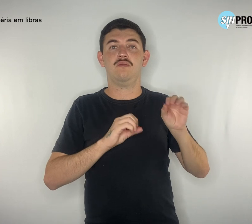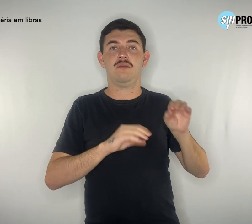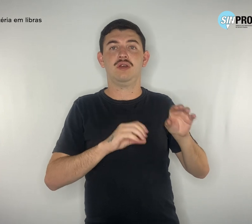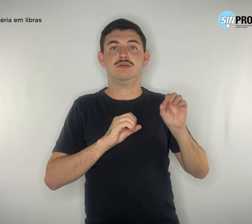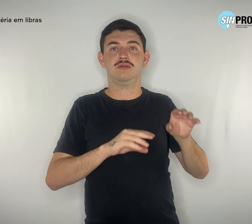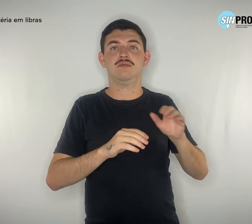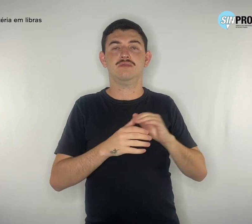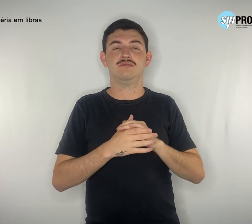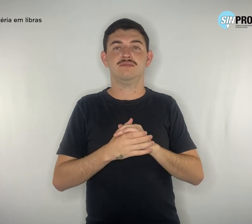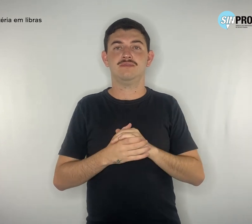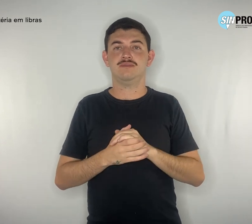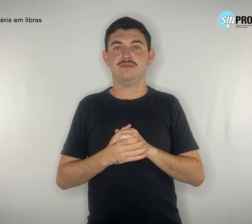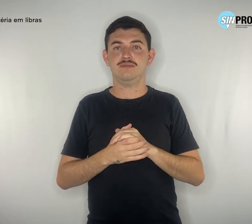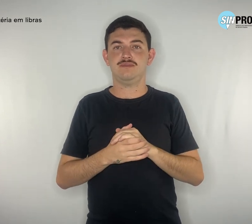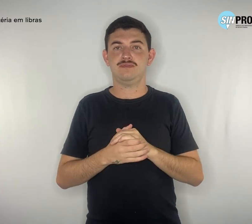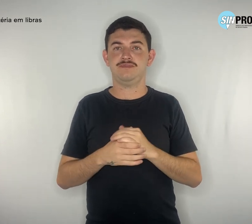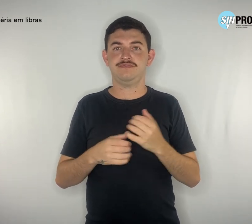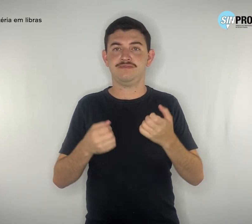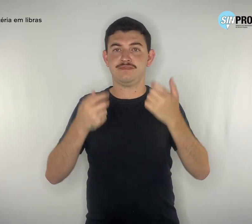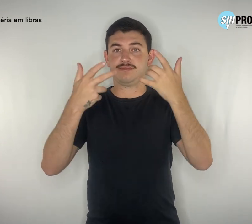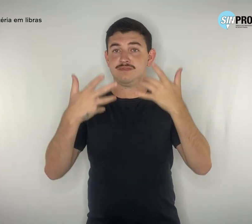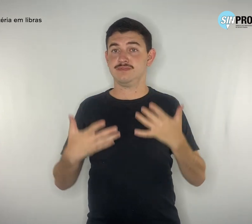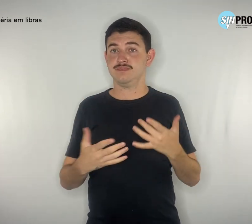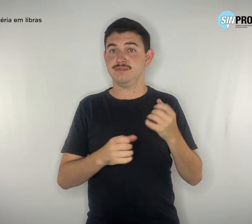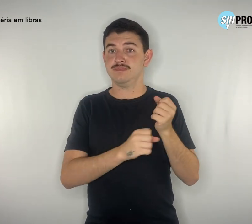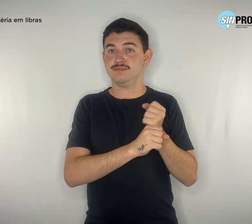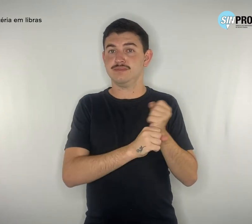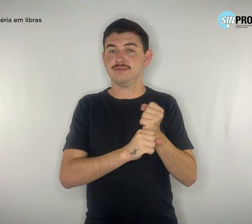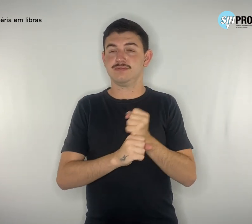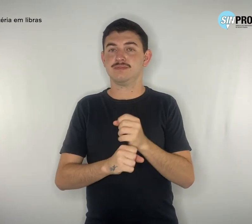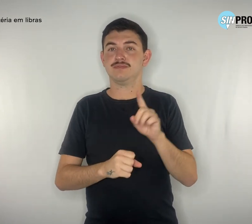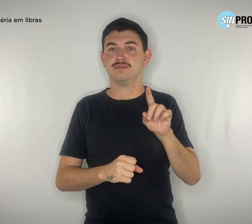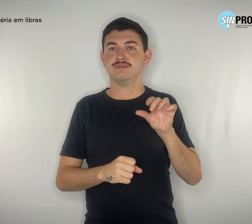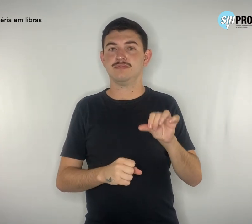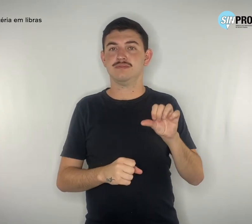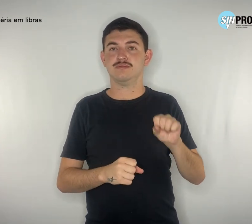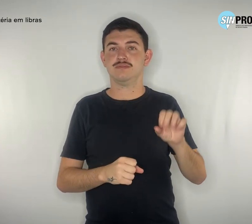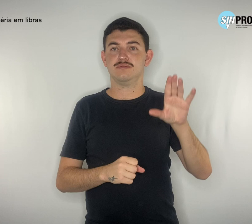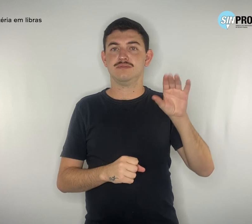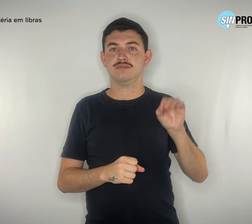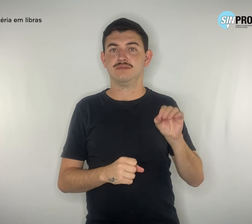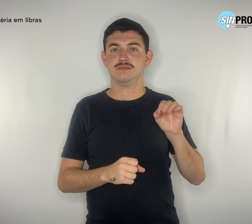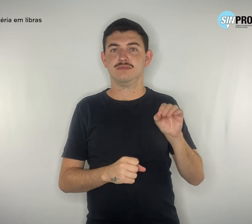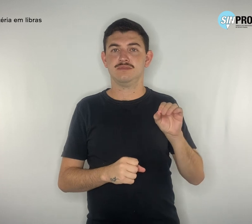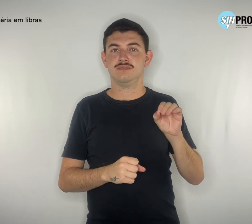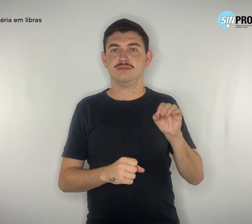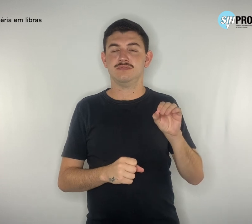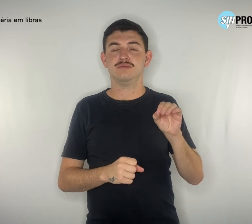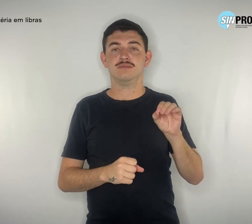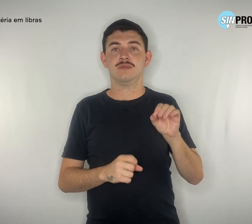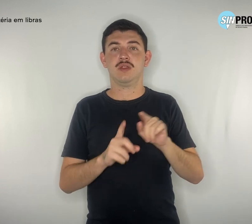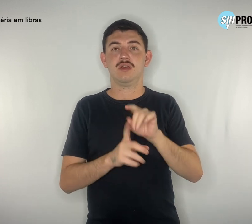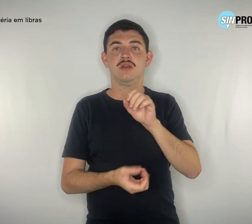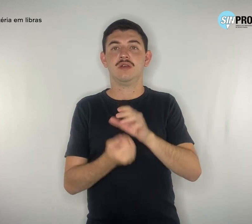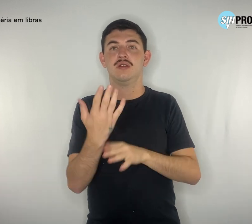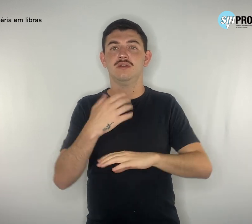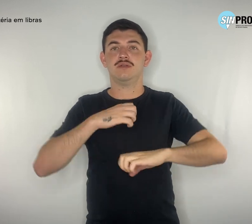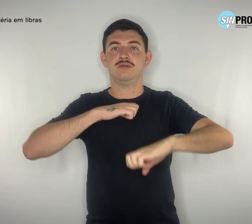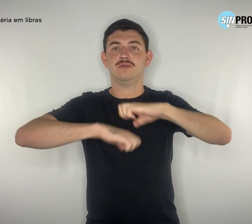na década de 1980, quando finalmente a EAP é criada, que foi exatamente